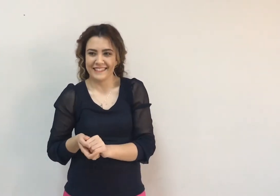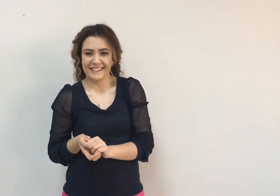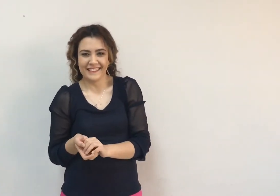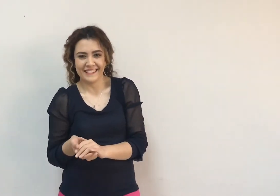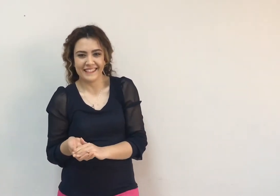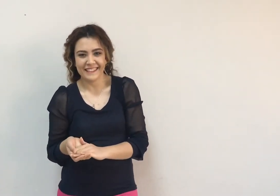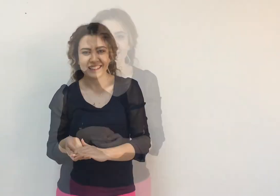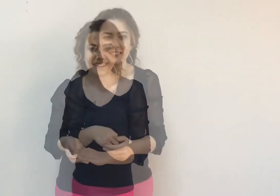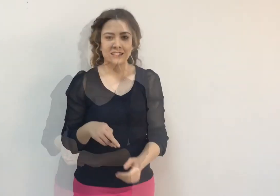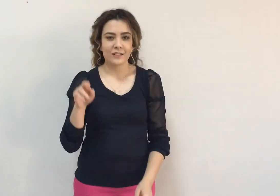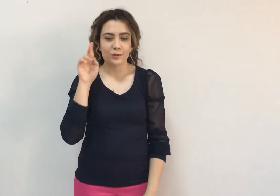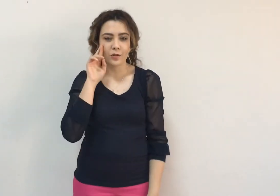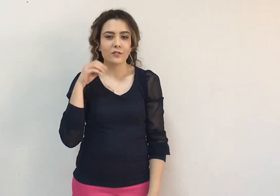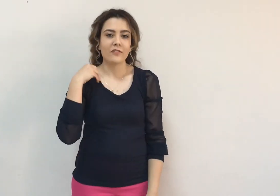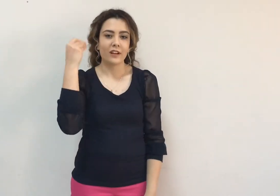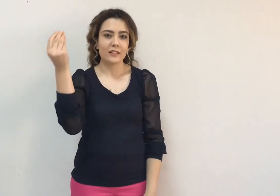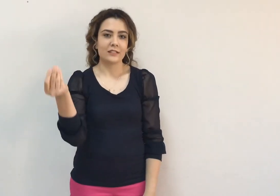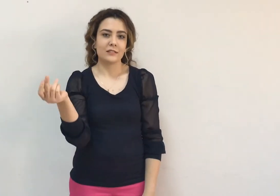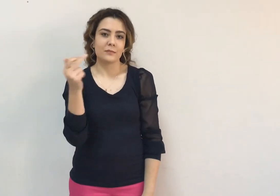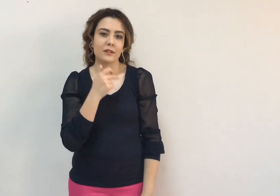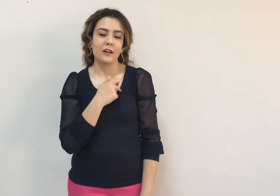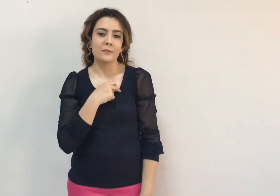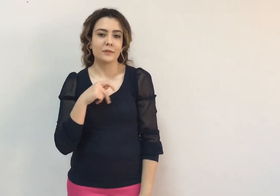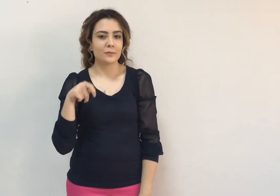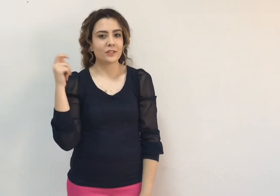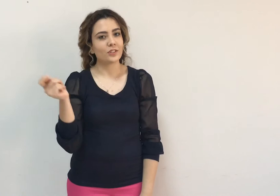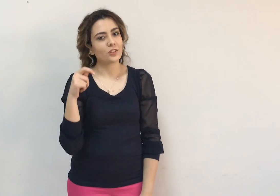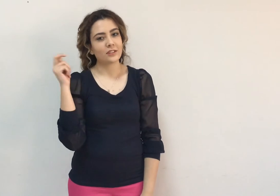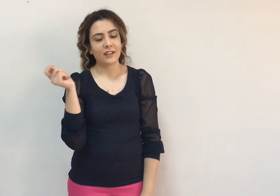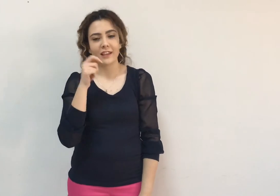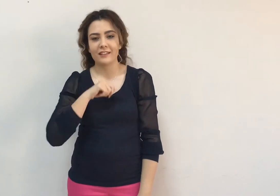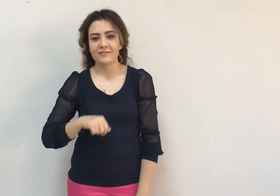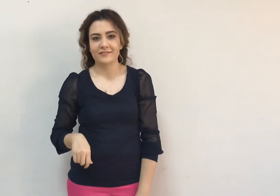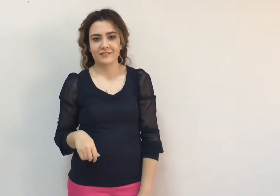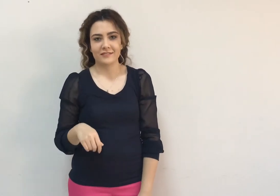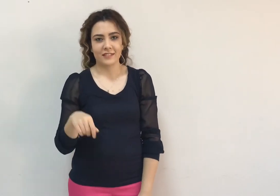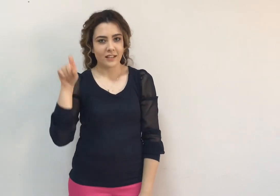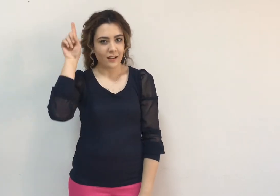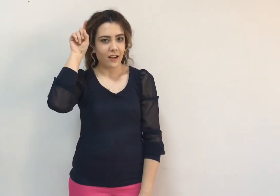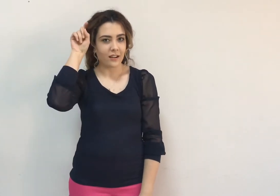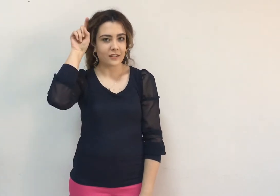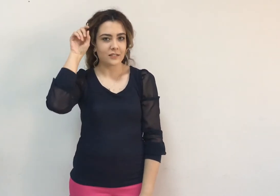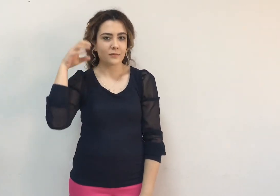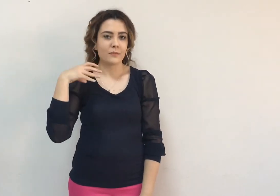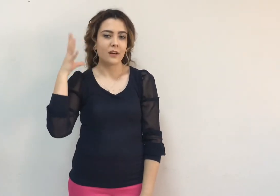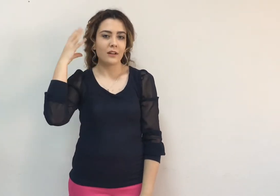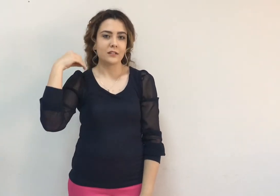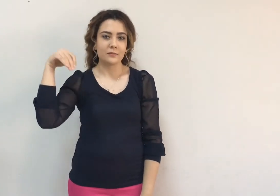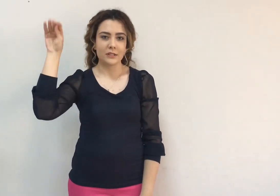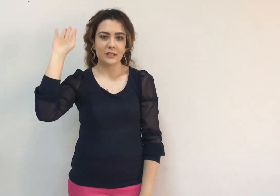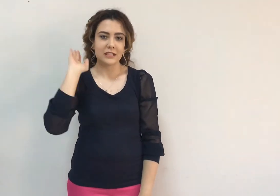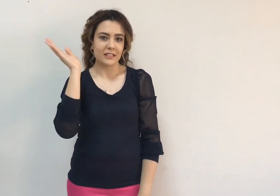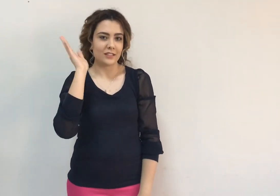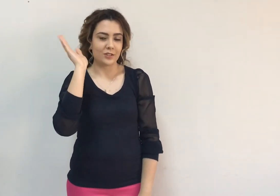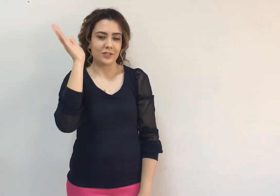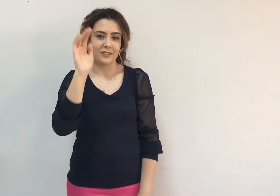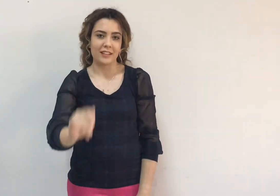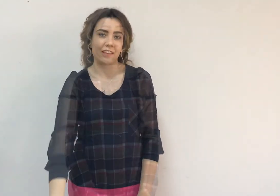Son derdim kalbimin işine, aklım ermedi gidişine.